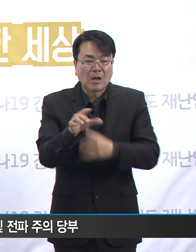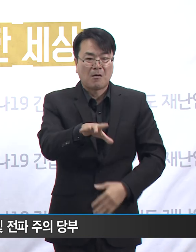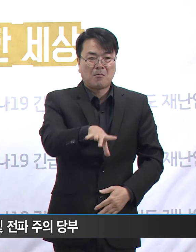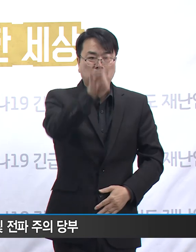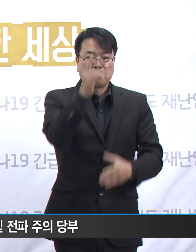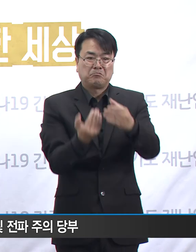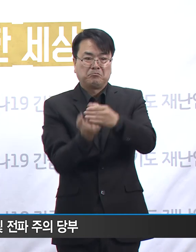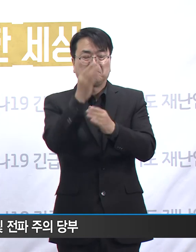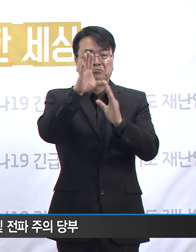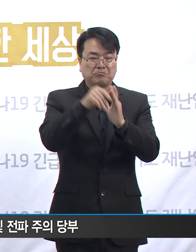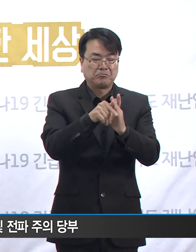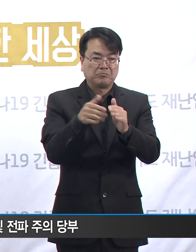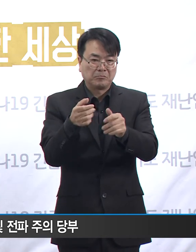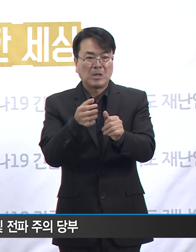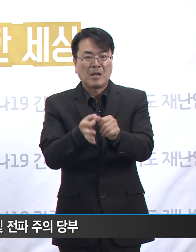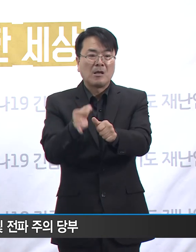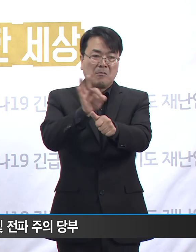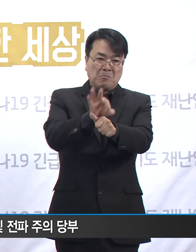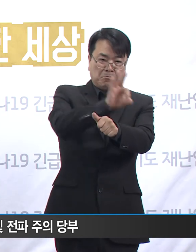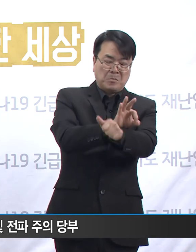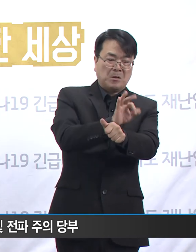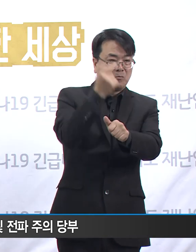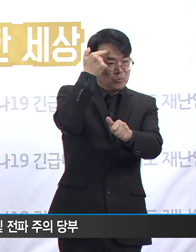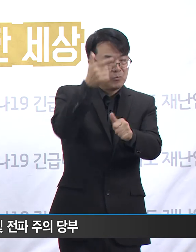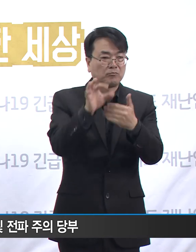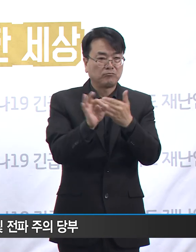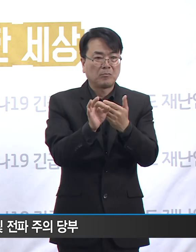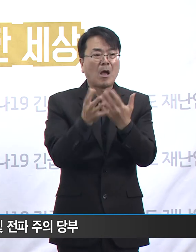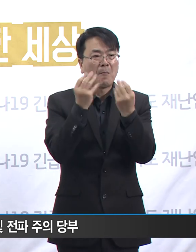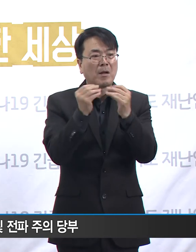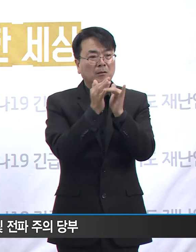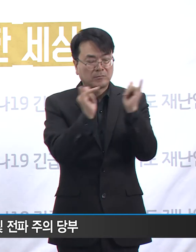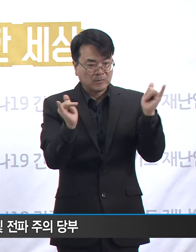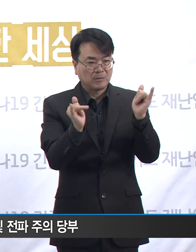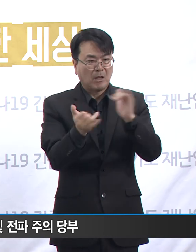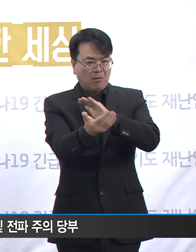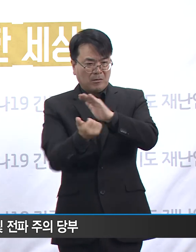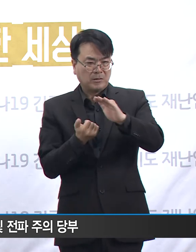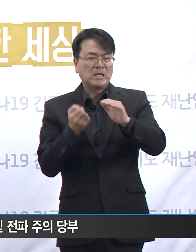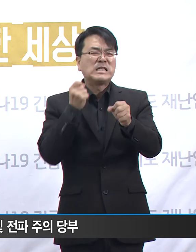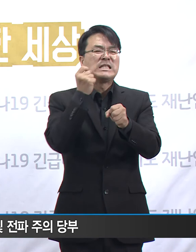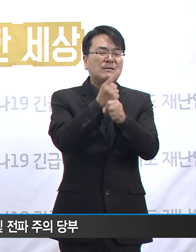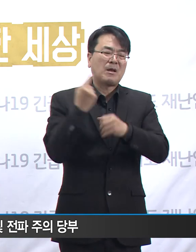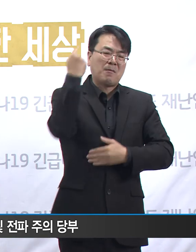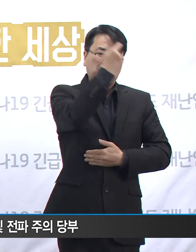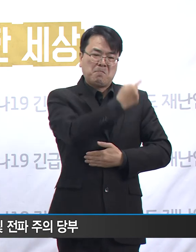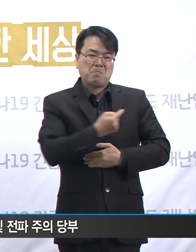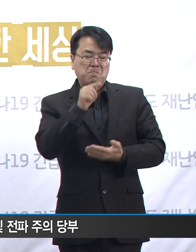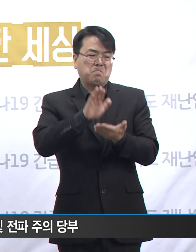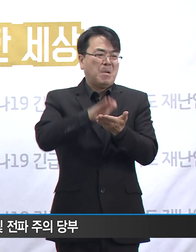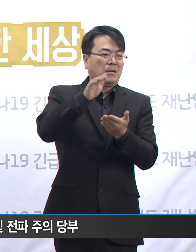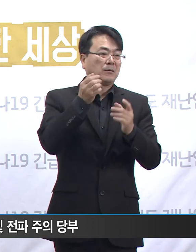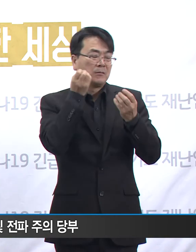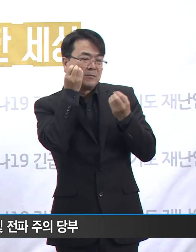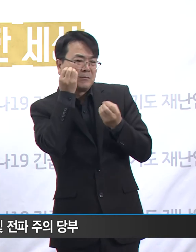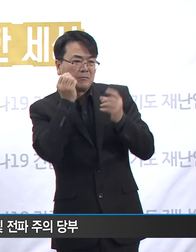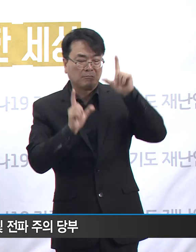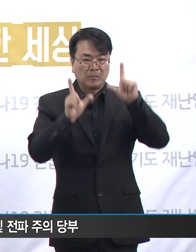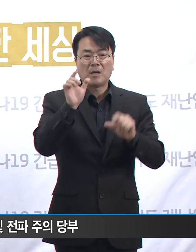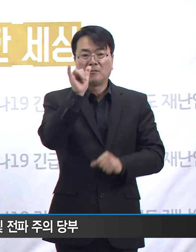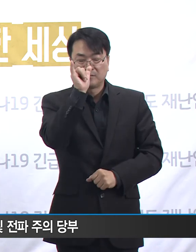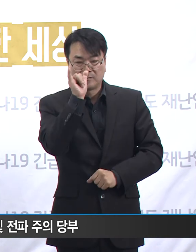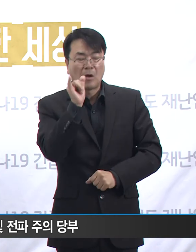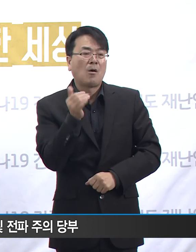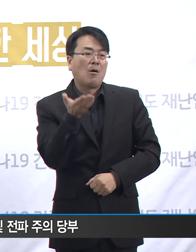역학조사가 진행되면 상당수 사람들임이 증상이 있었습니다. 10월에 경기도에서 발견된 5개